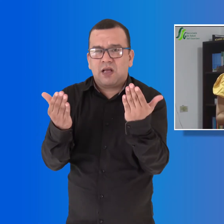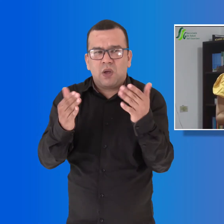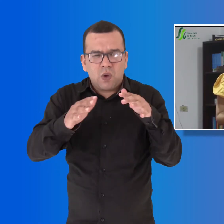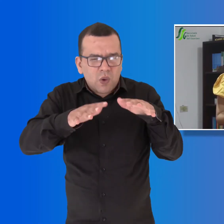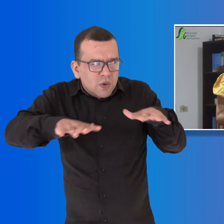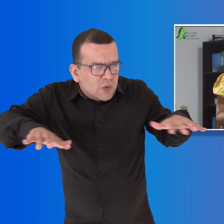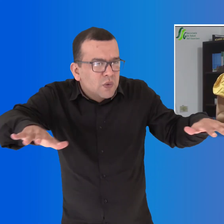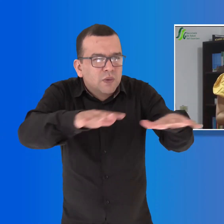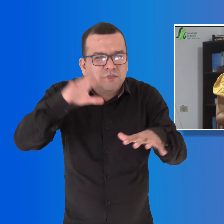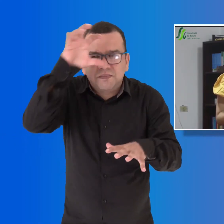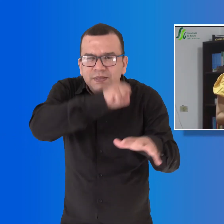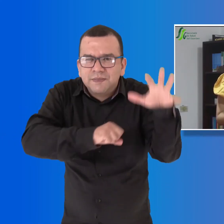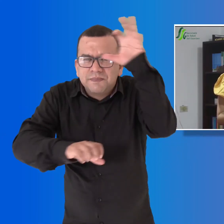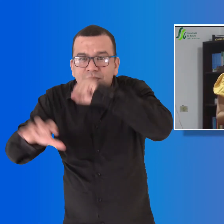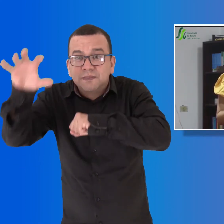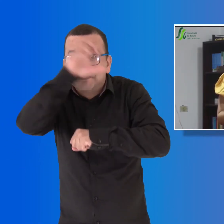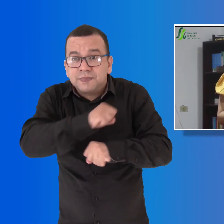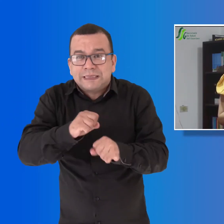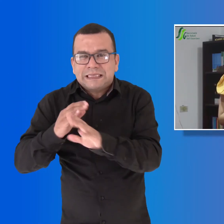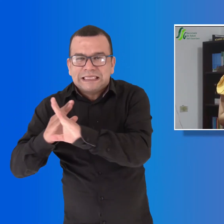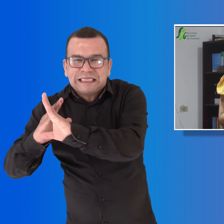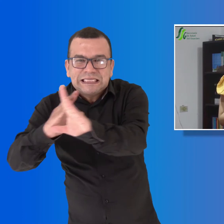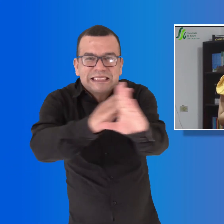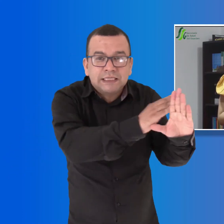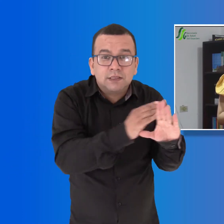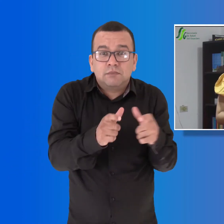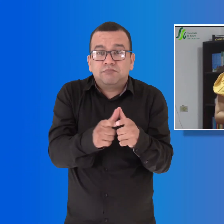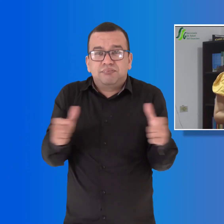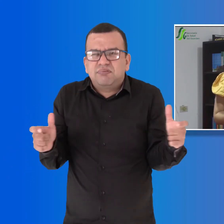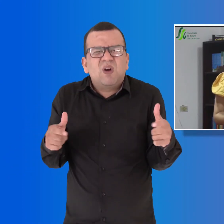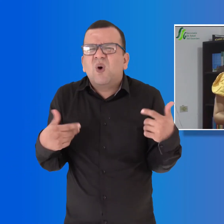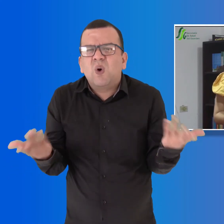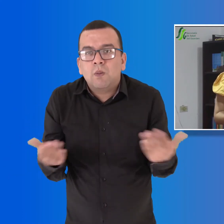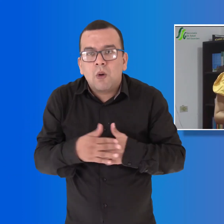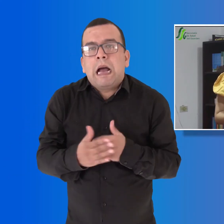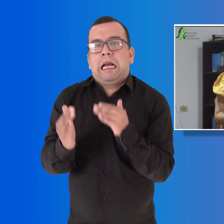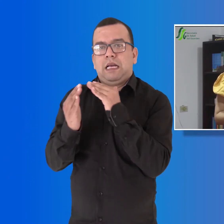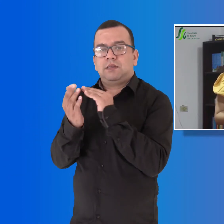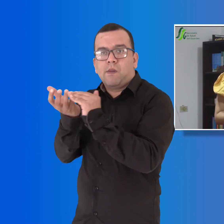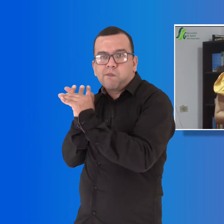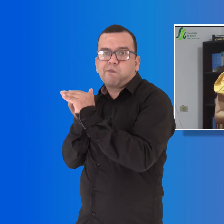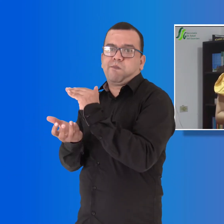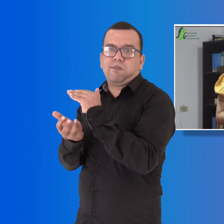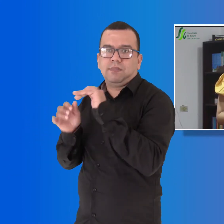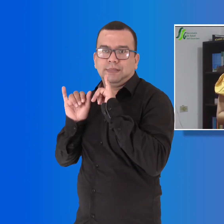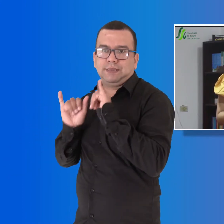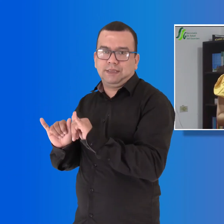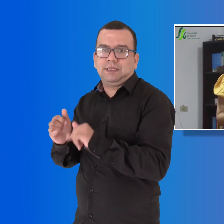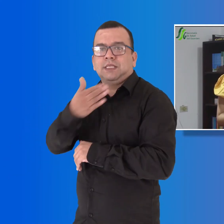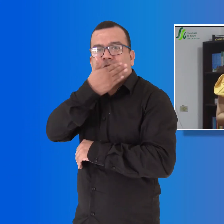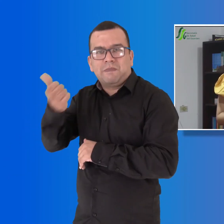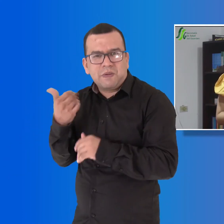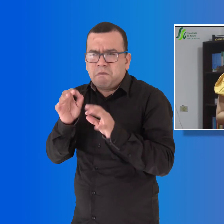contagio y consecuente aumento de casos es quedándonos en casa. A partir del primero de julio se han